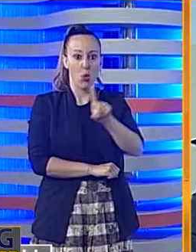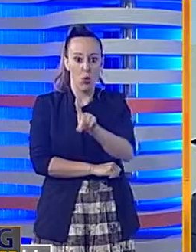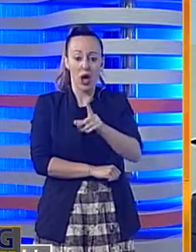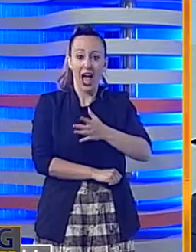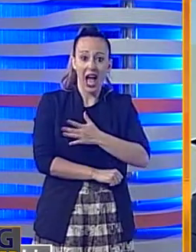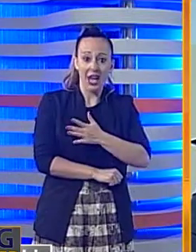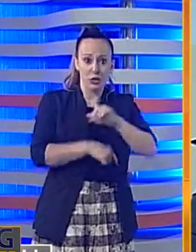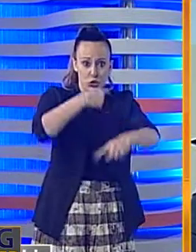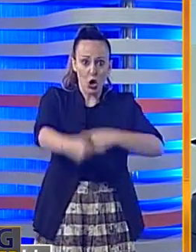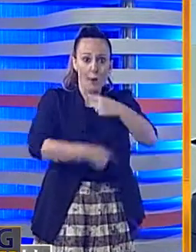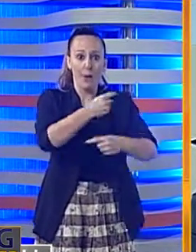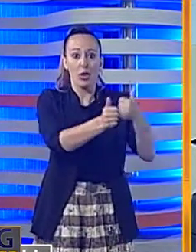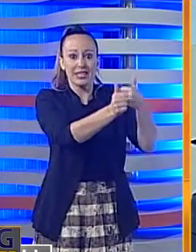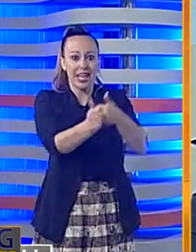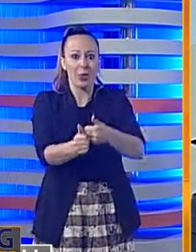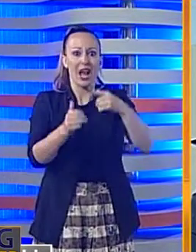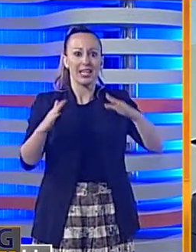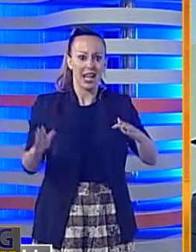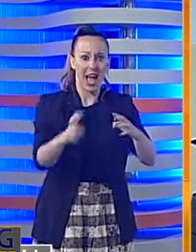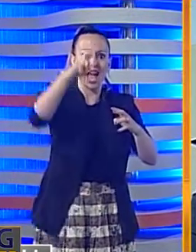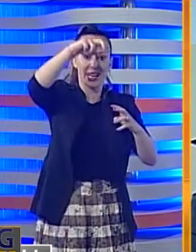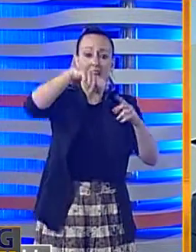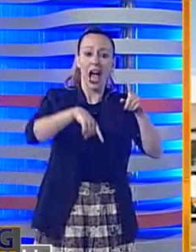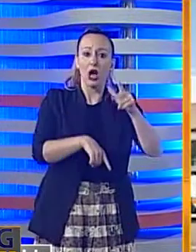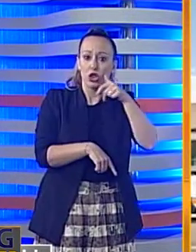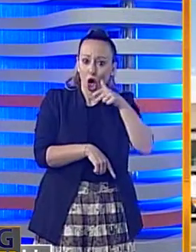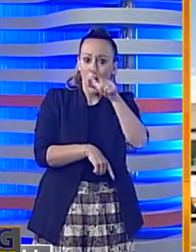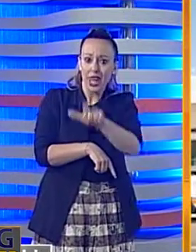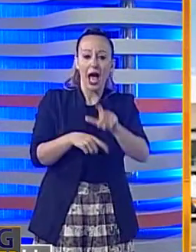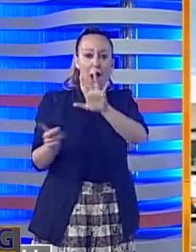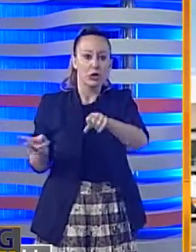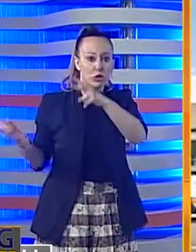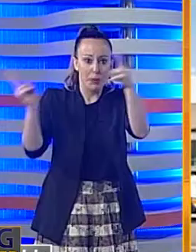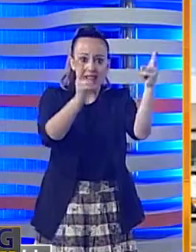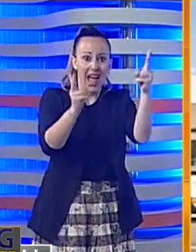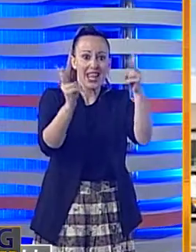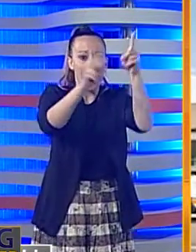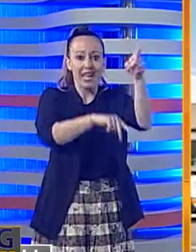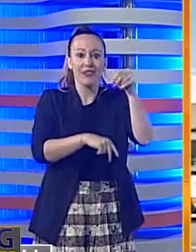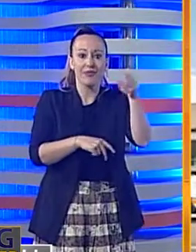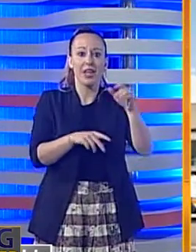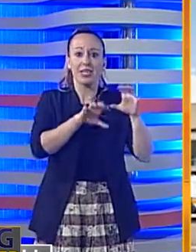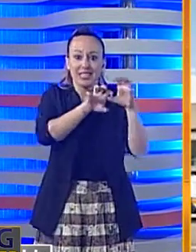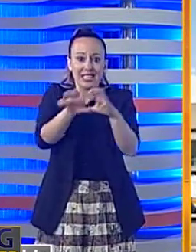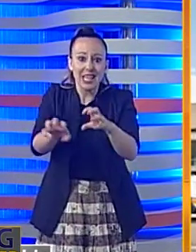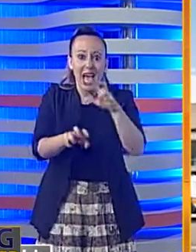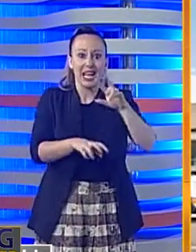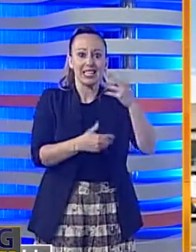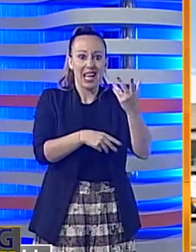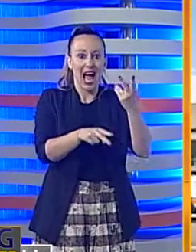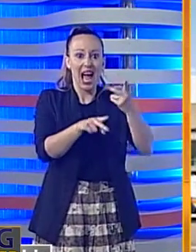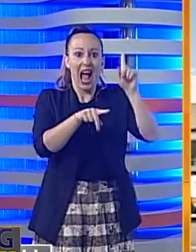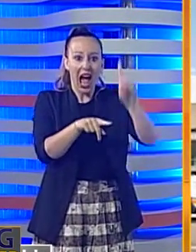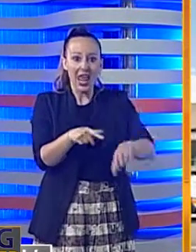sui tetti. La donna è ricoverata in prognosi riservata. All'aggressione ha assistito anche il